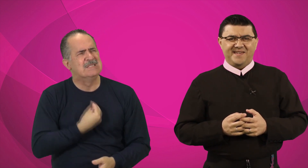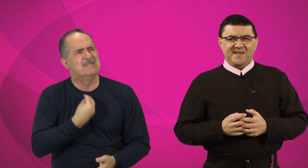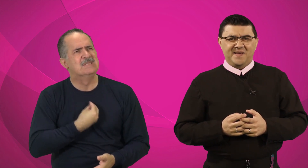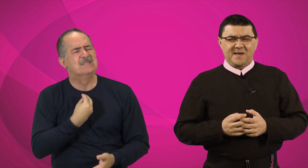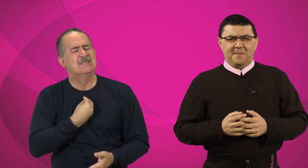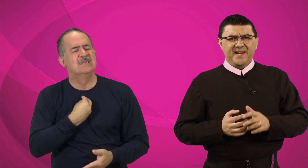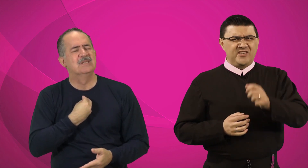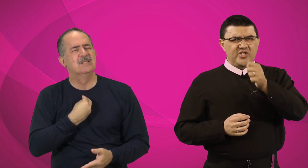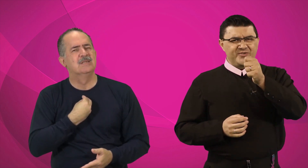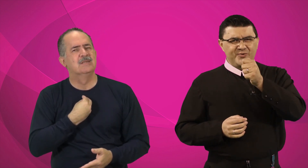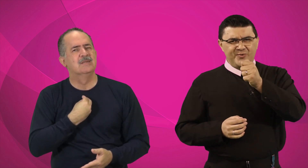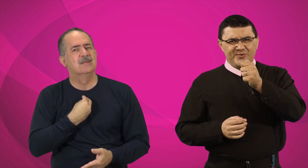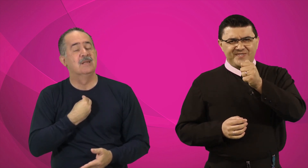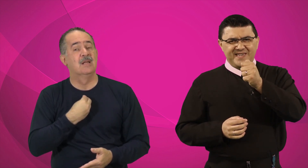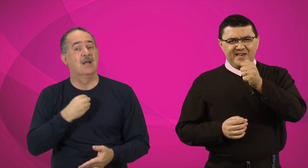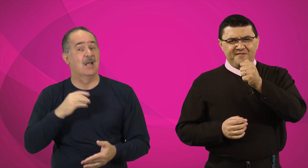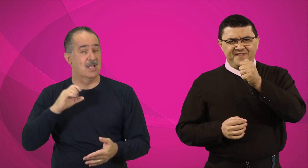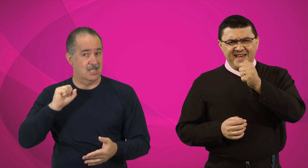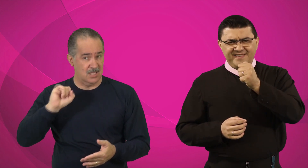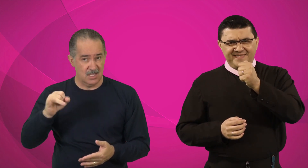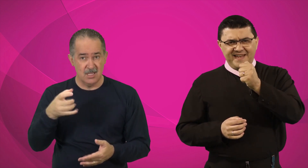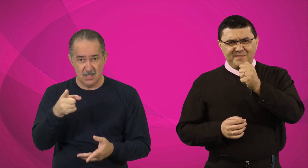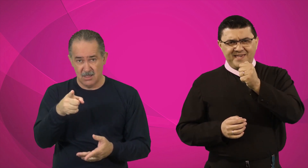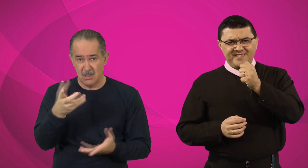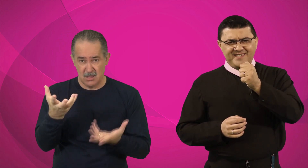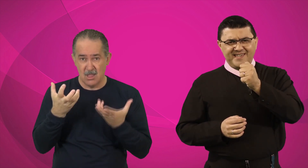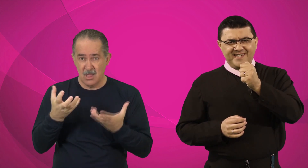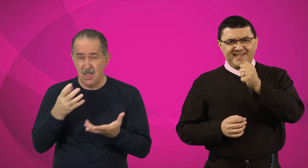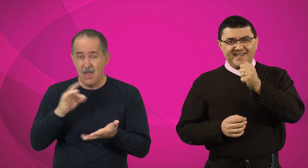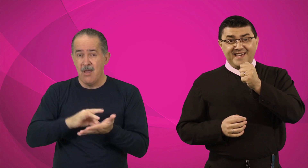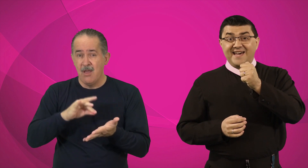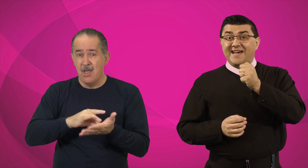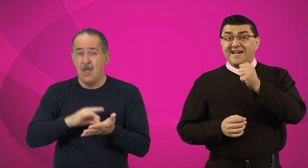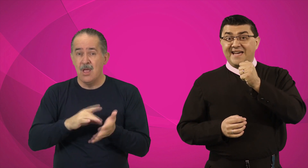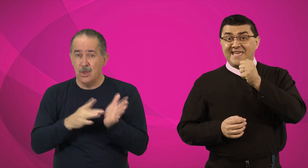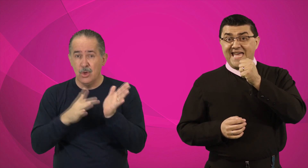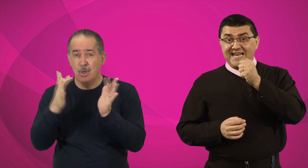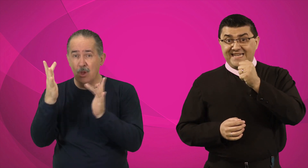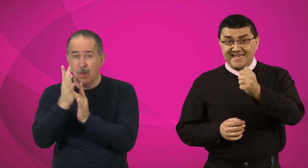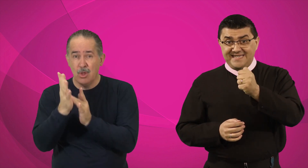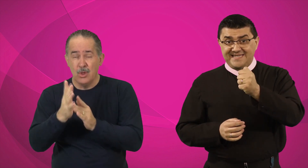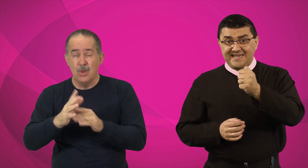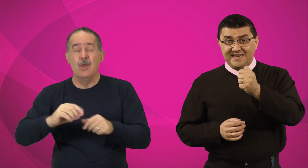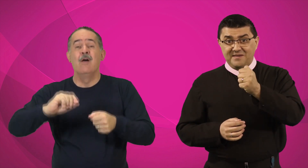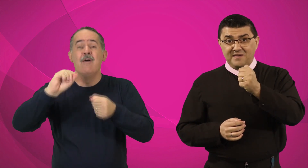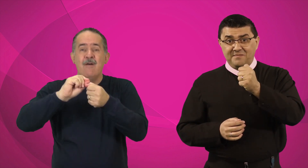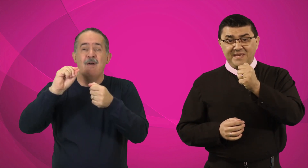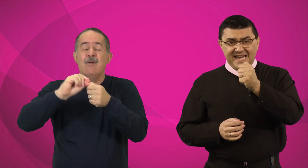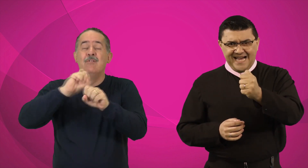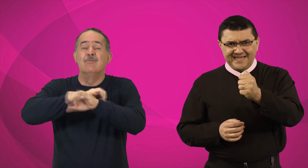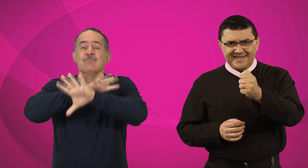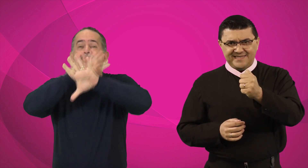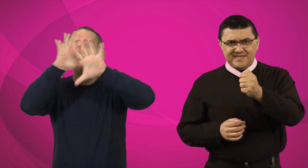para que Jesus verdadeiramente realize milagres,